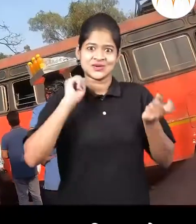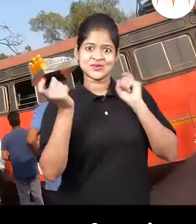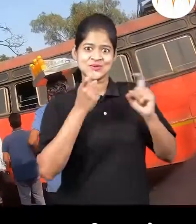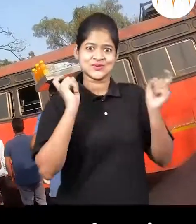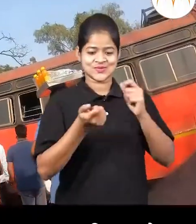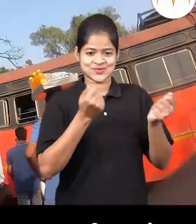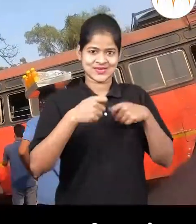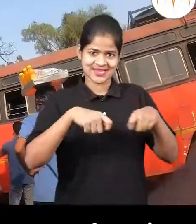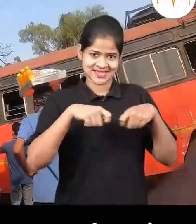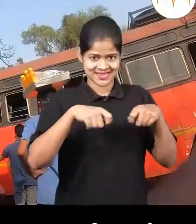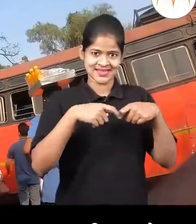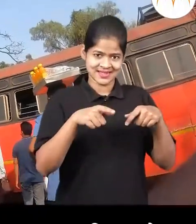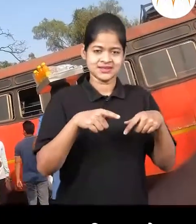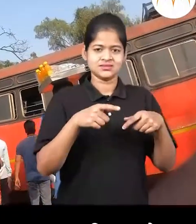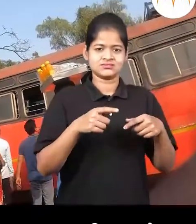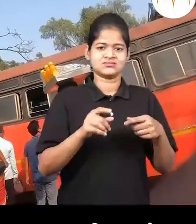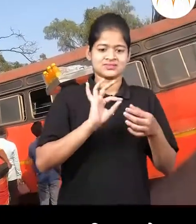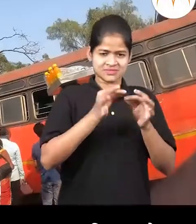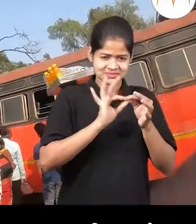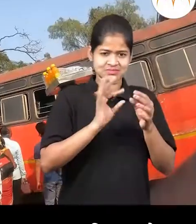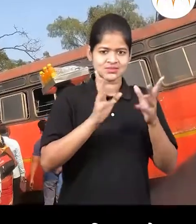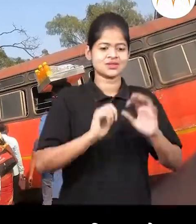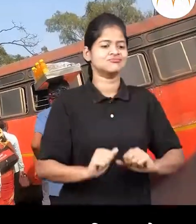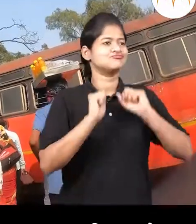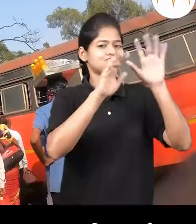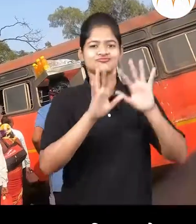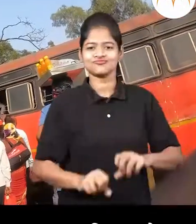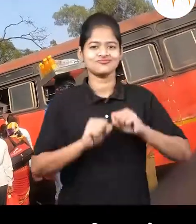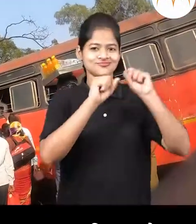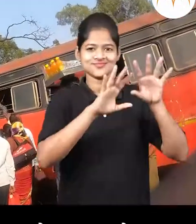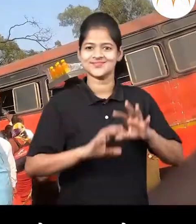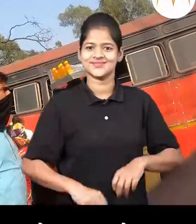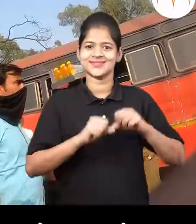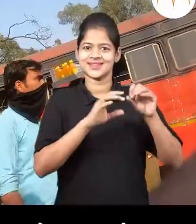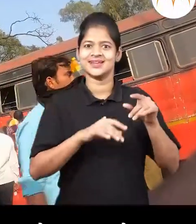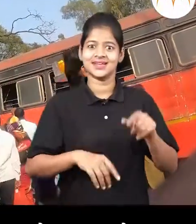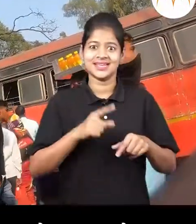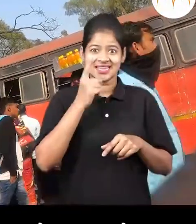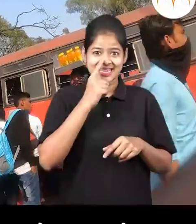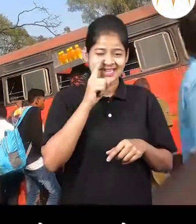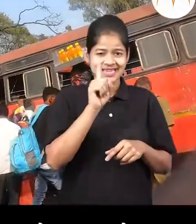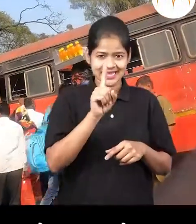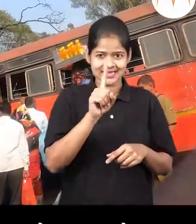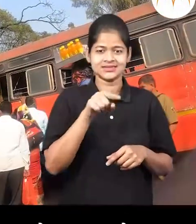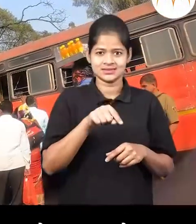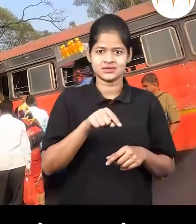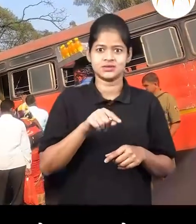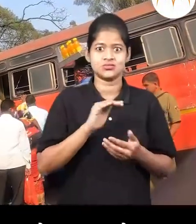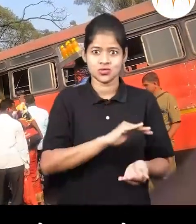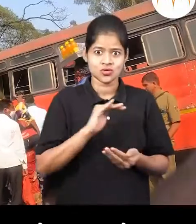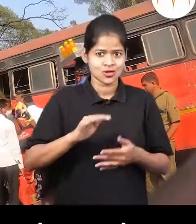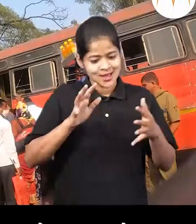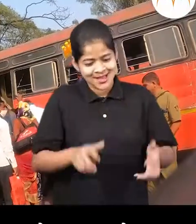धान्याची भाजी पालाची पोती टपावर चड़ाताय। एक बाई दोन मुलानना